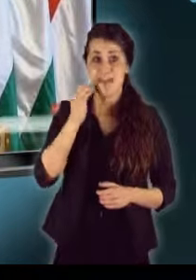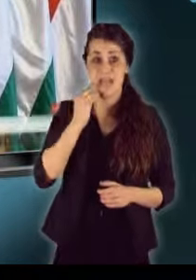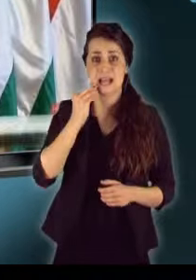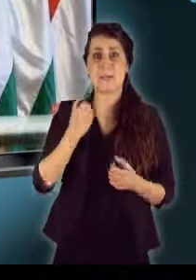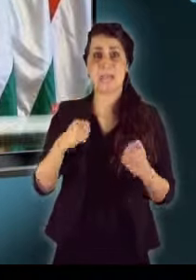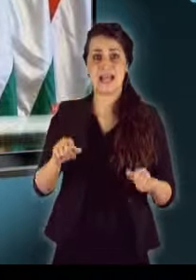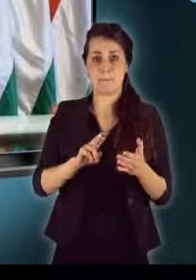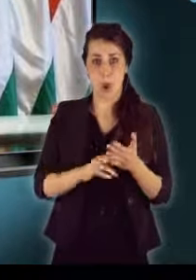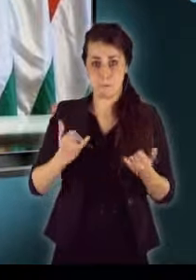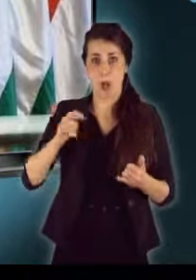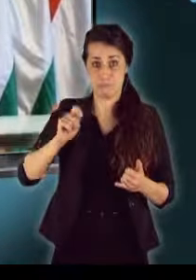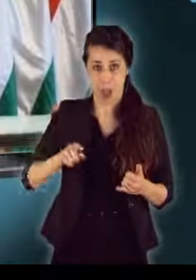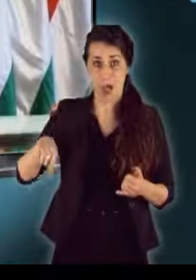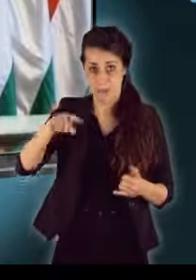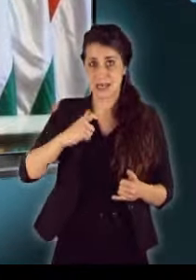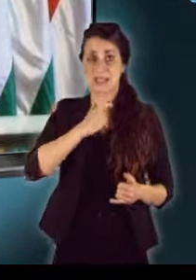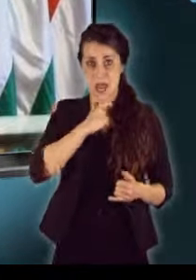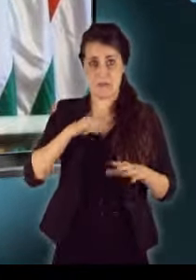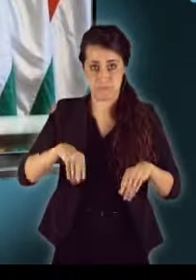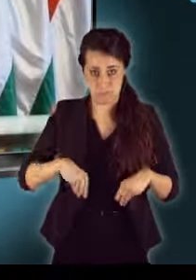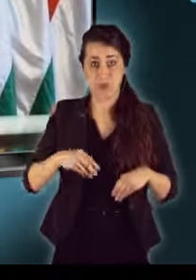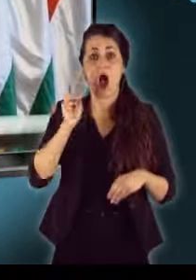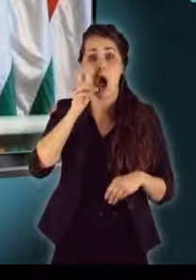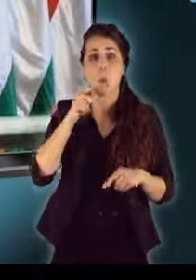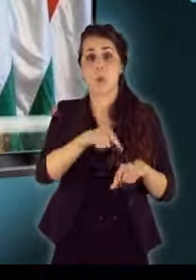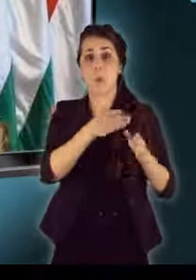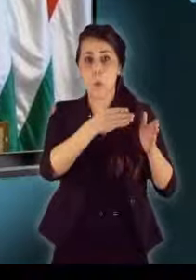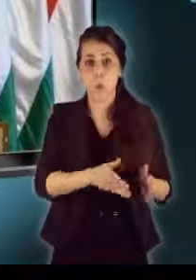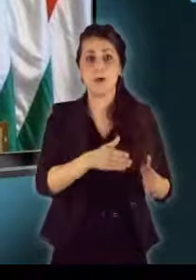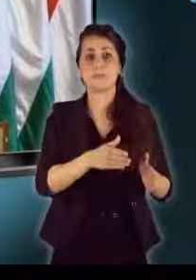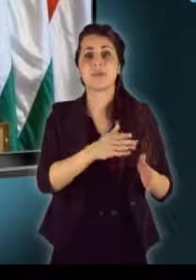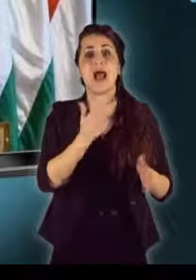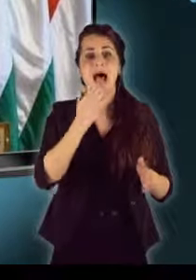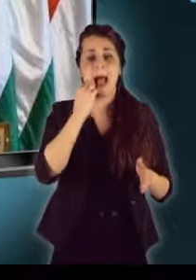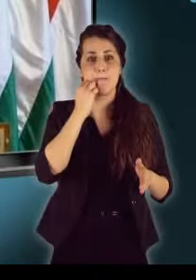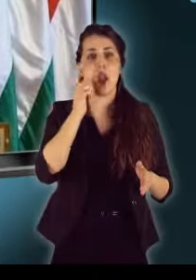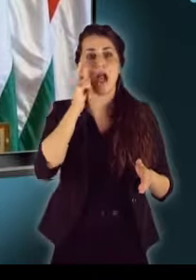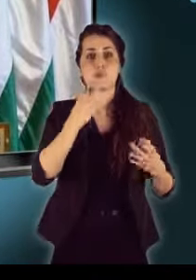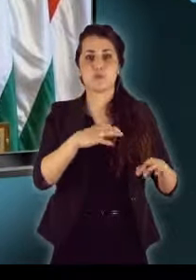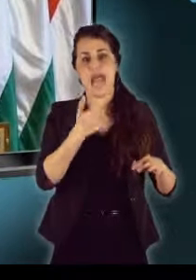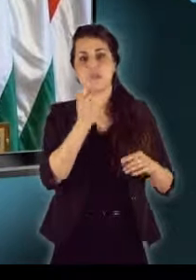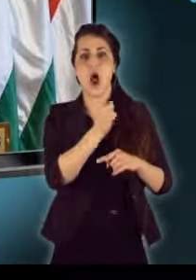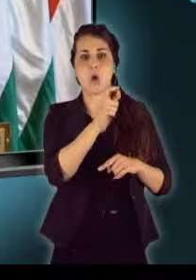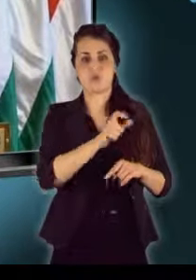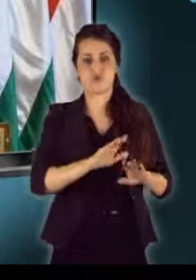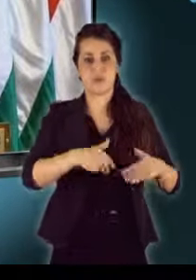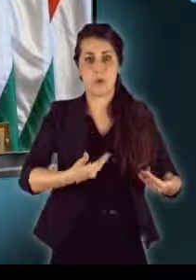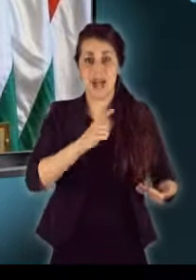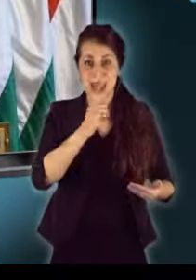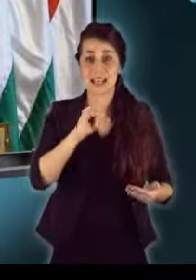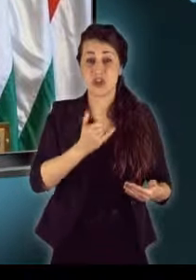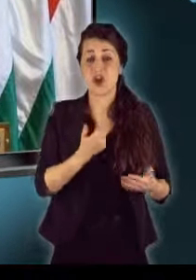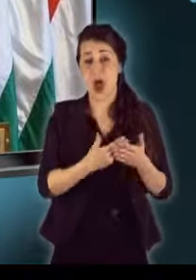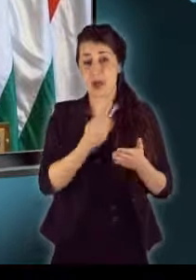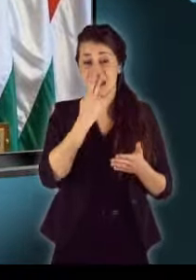mentelmi jogát ma a parlament megszavazza, akkor ő az úgynevezett hány lakásügyeknek az egyik gyanúsítottja lesz. És tekintettel